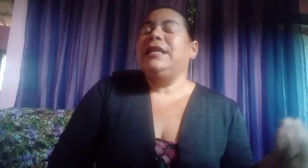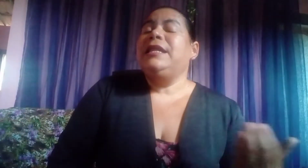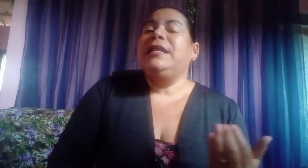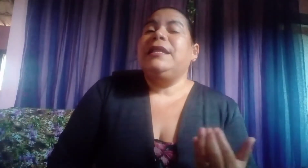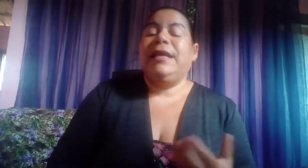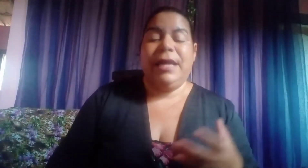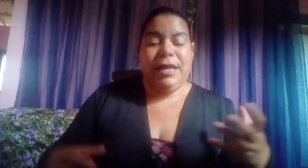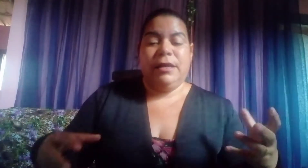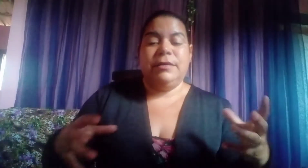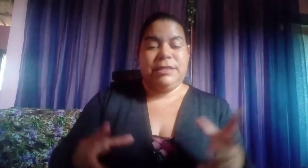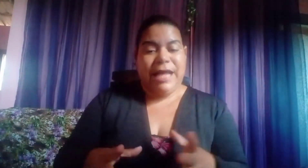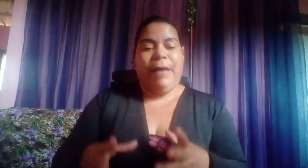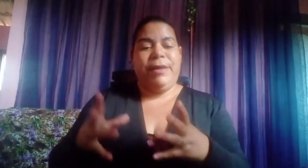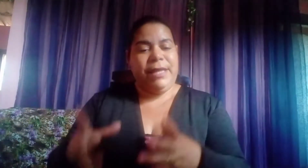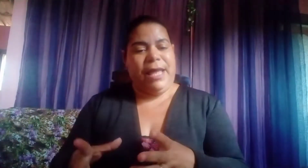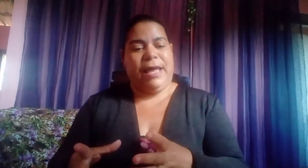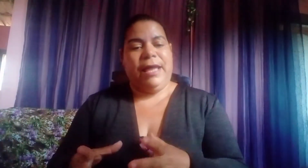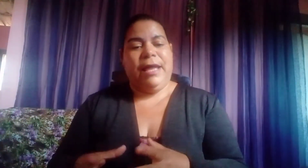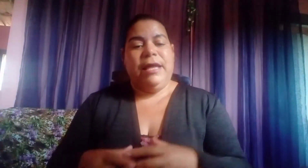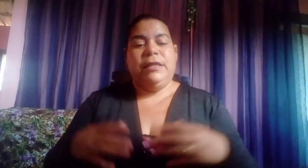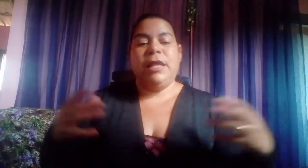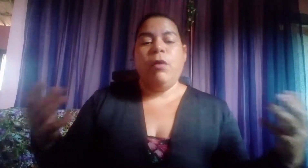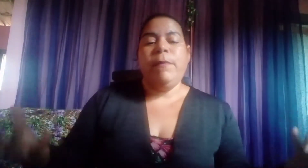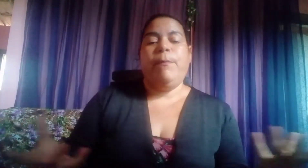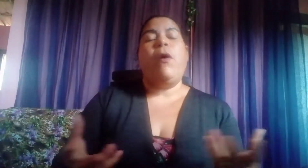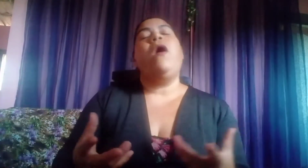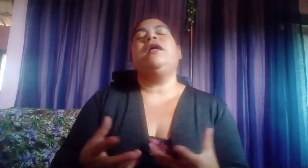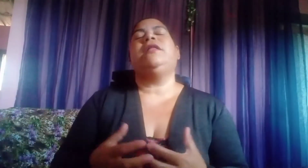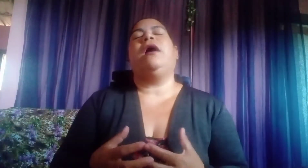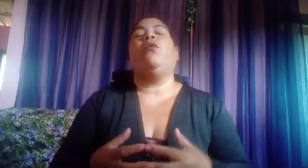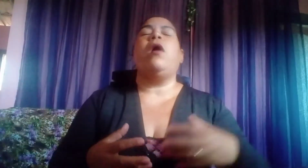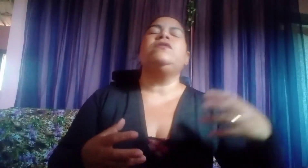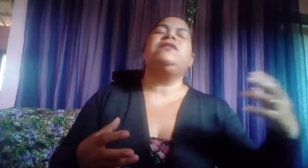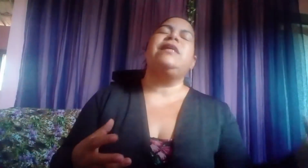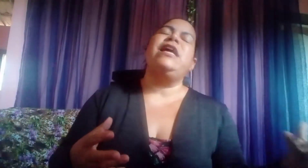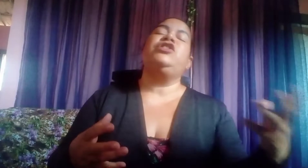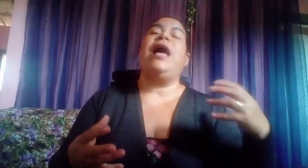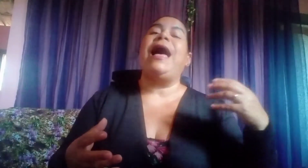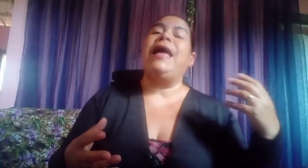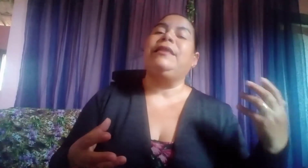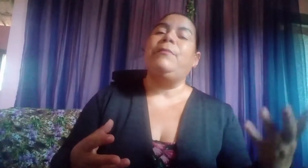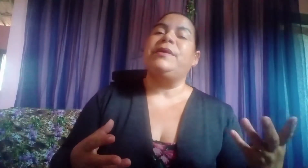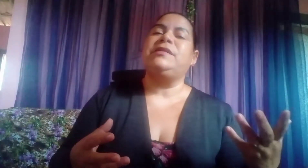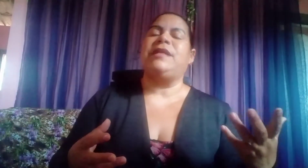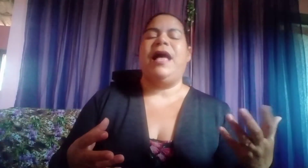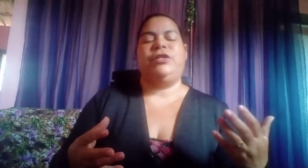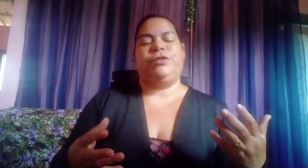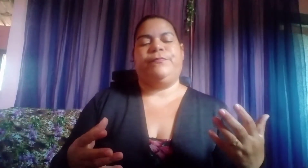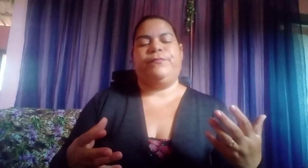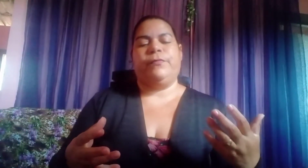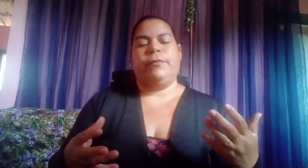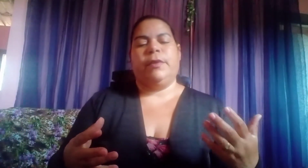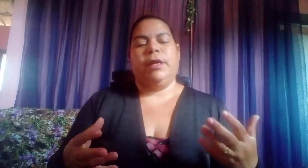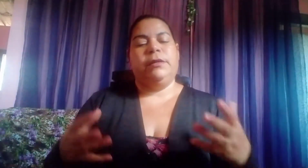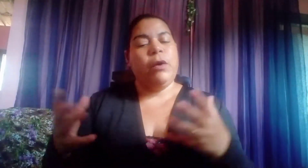não importa qual seja a tempestade. Não